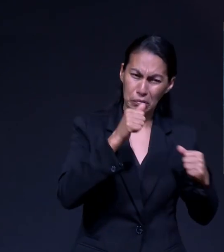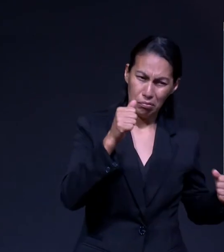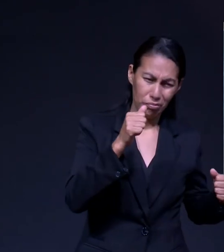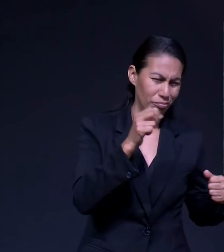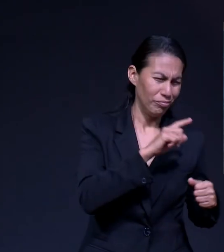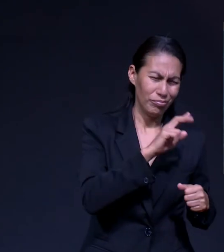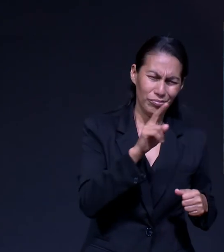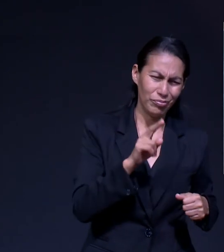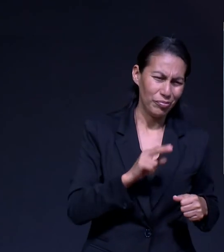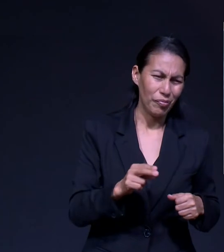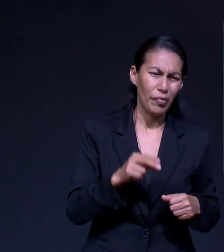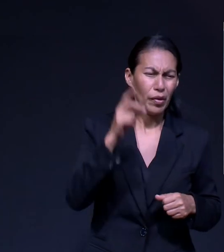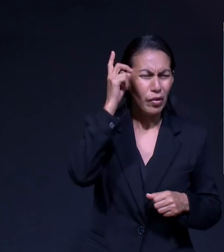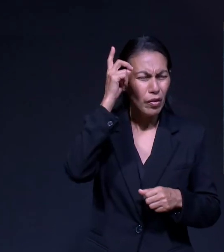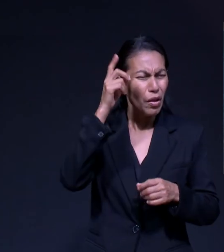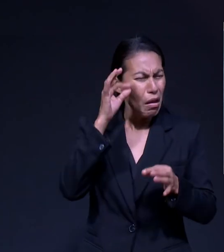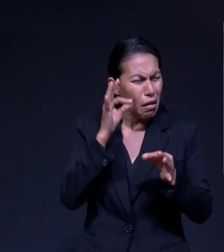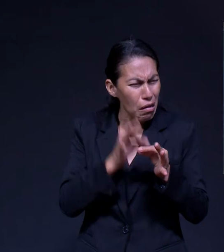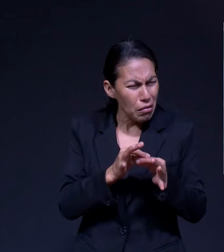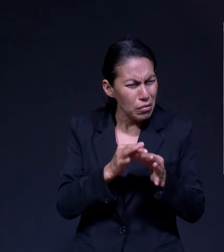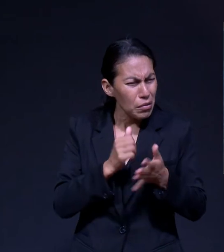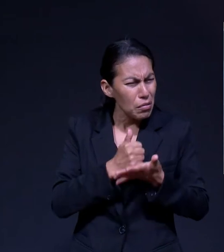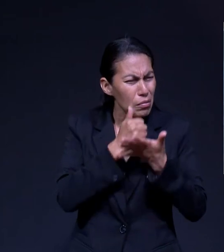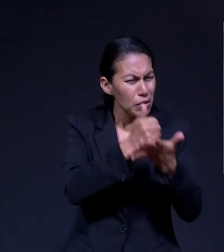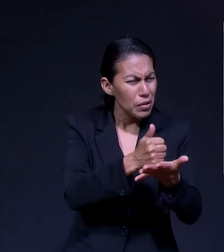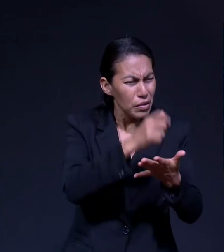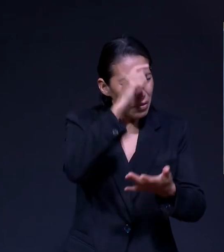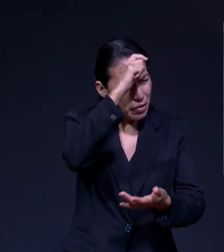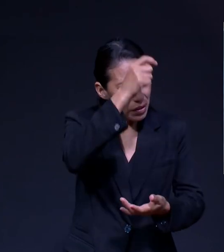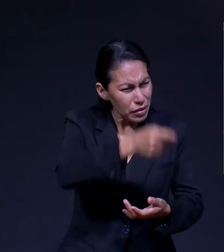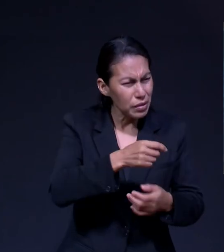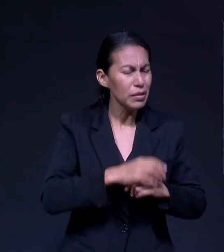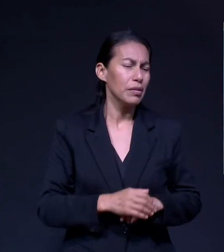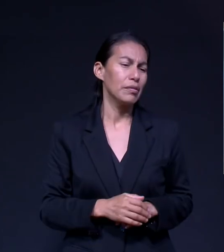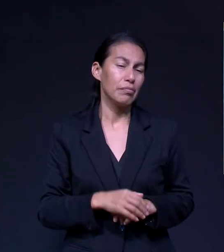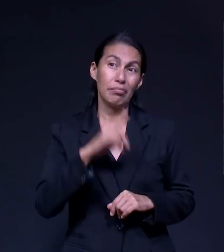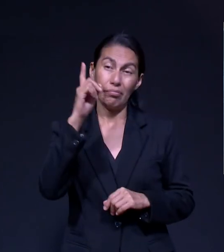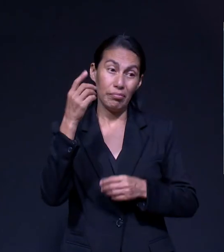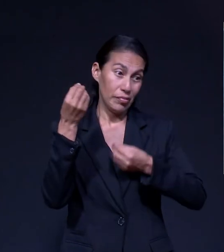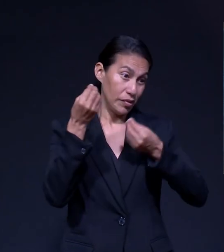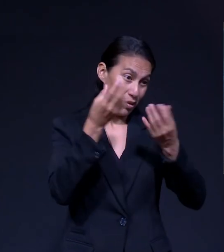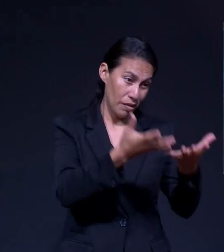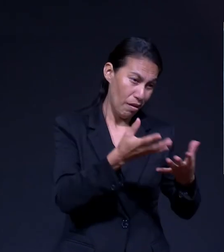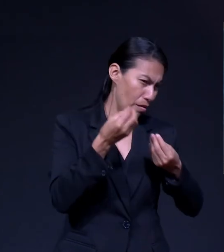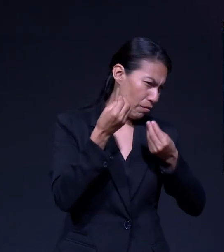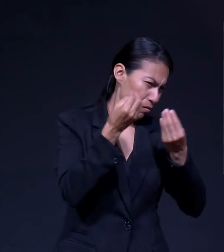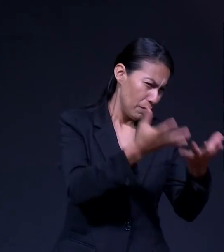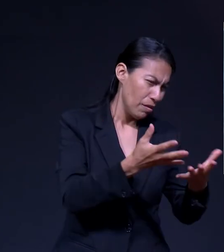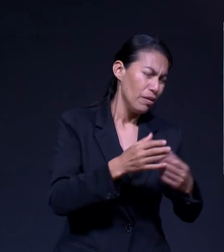Cada Uno De Nosotros Él Es Maravilloso Él Es Generoso Como Nadie